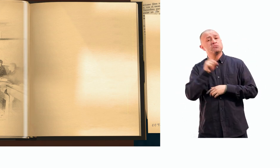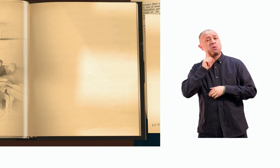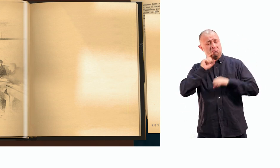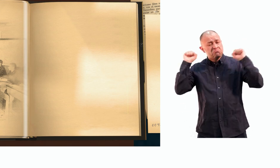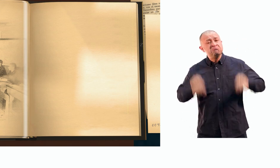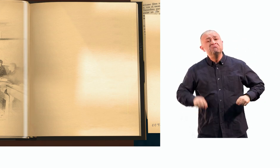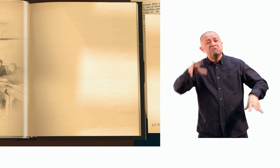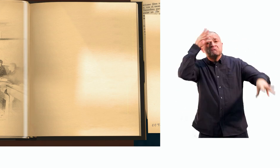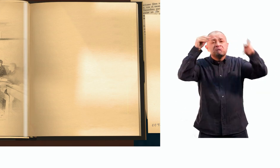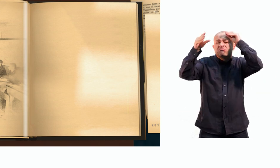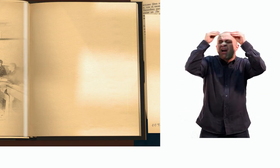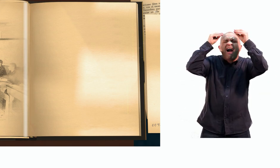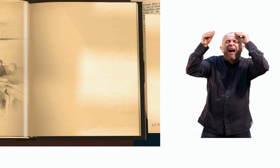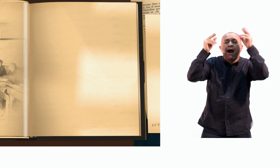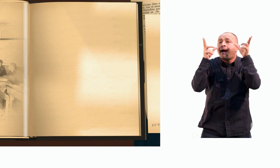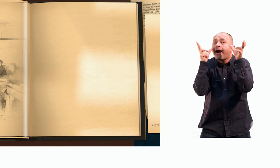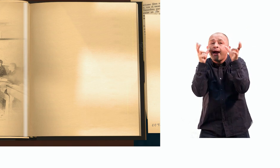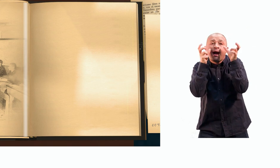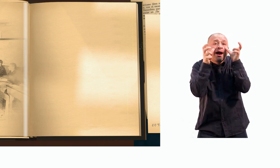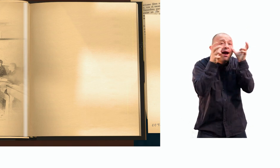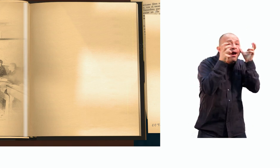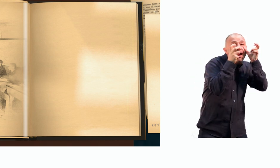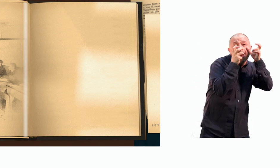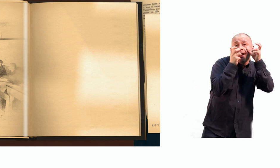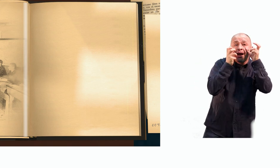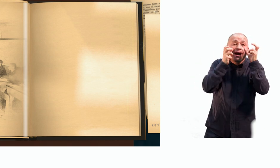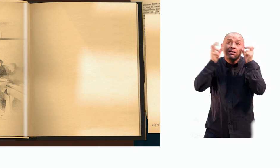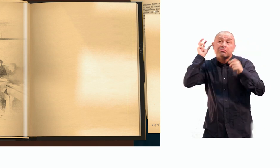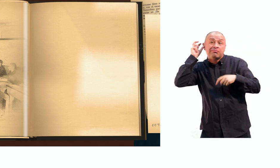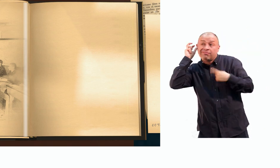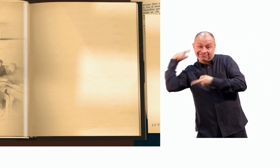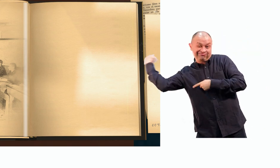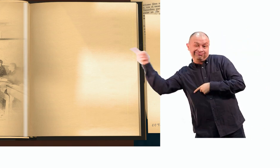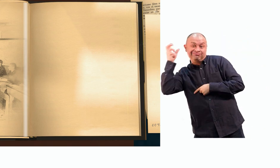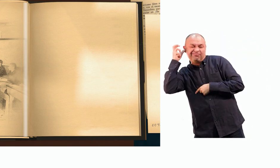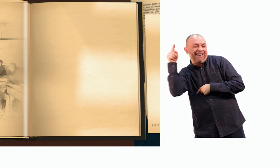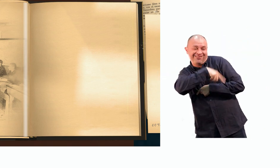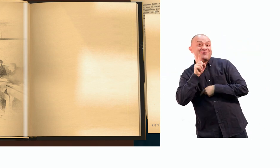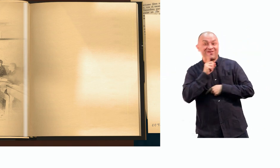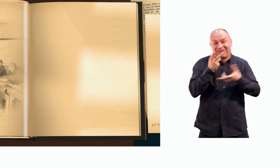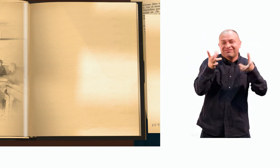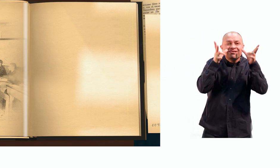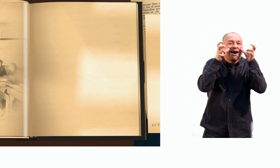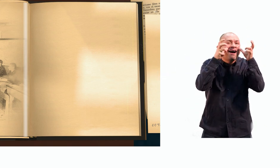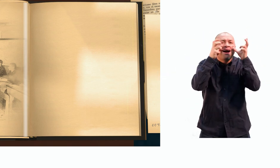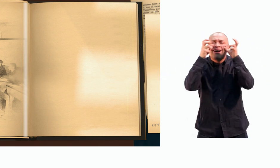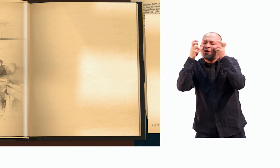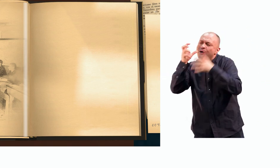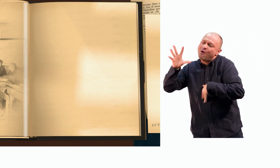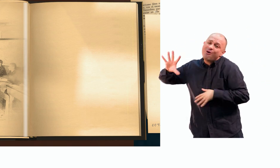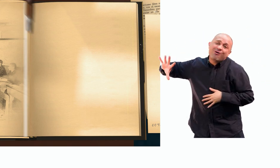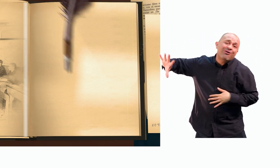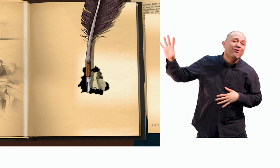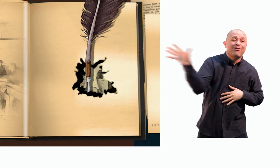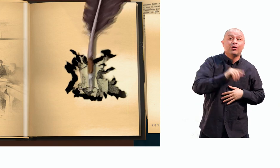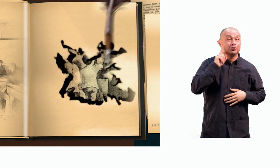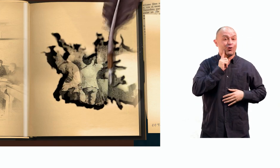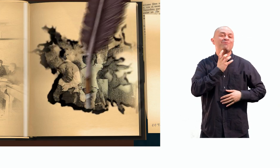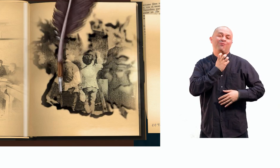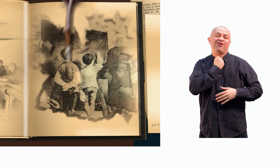sordas pueden aprender visualmente lo que otros adquieren escuchando. Todos los sordomudos que recibimos